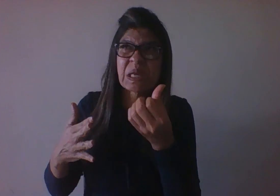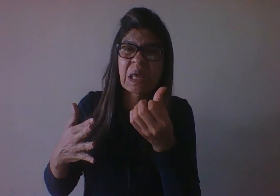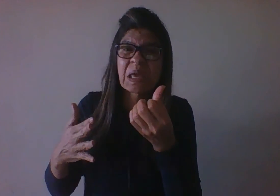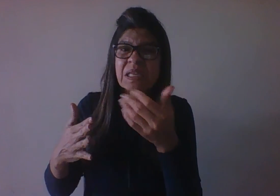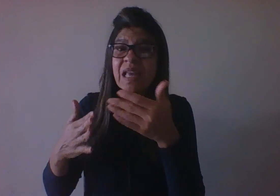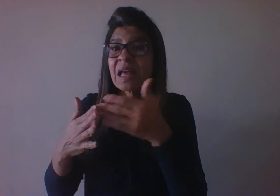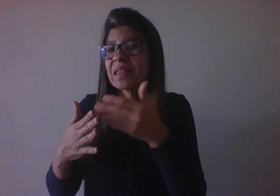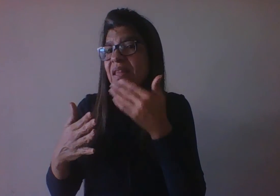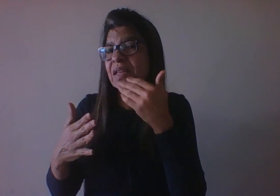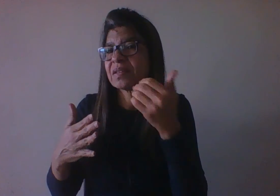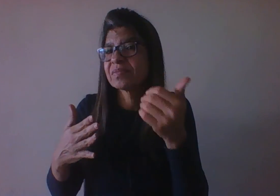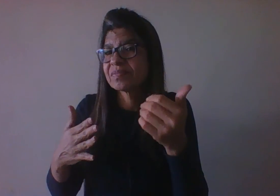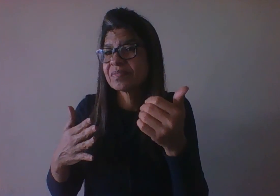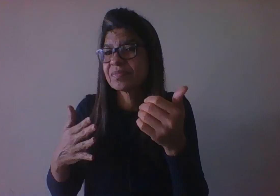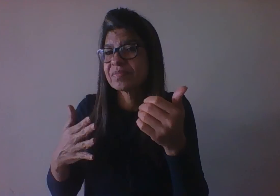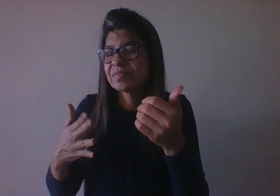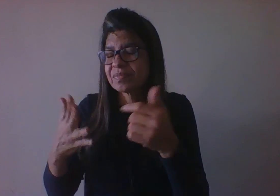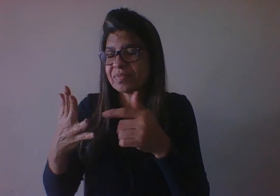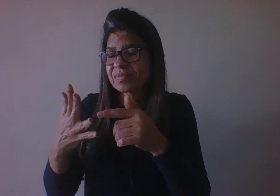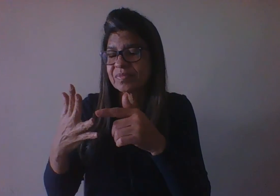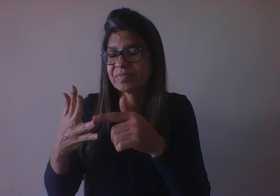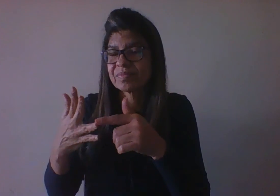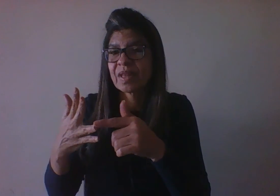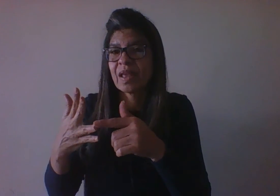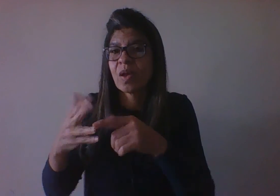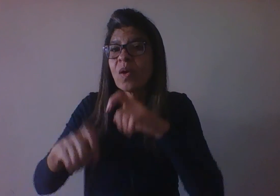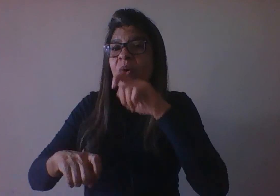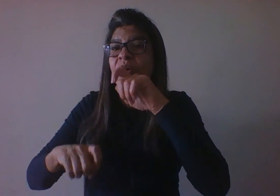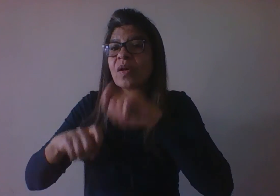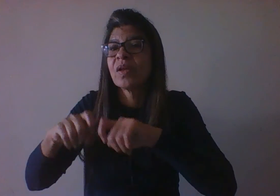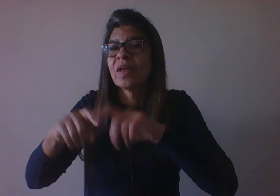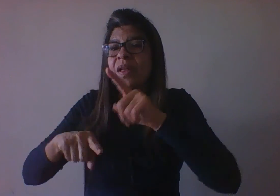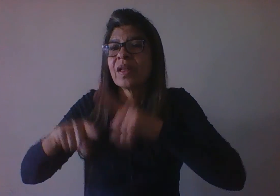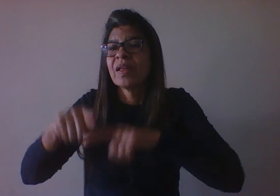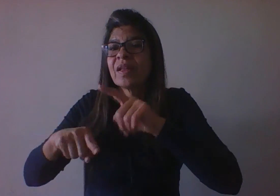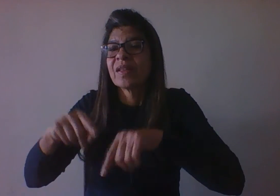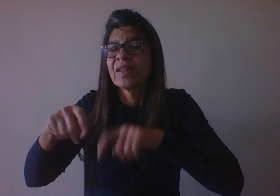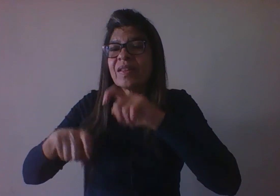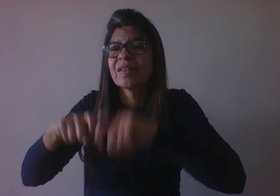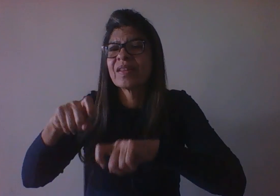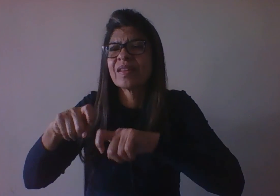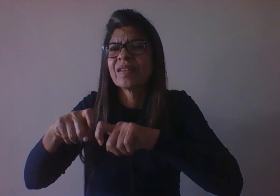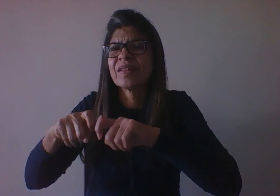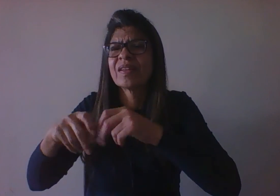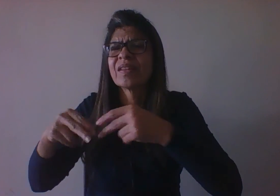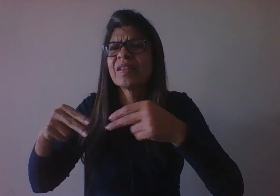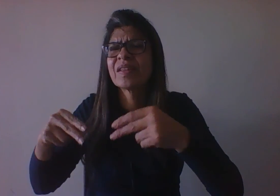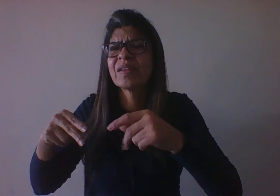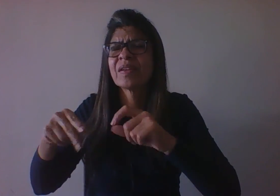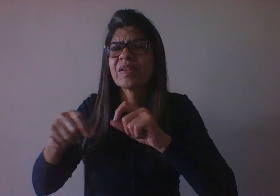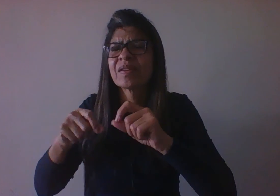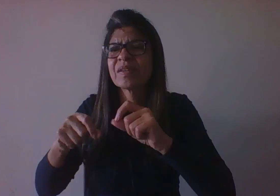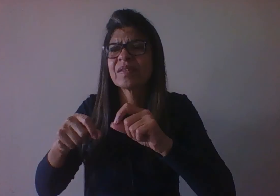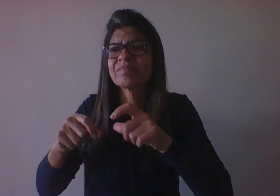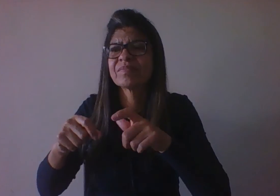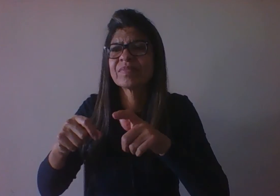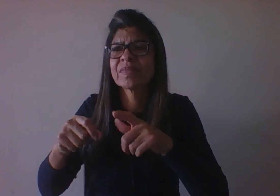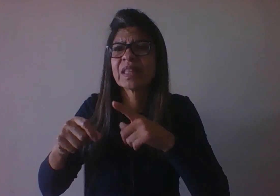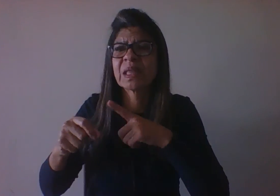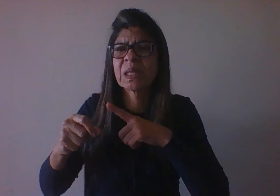sexuais são remetidos a um segundo plano em função do processo de maturação, porque a criança